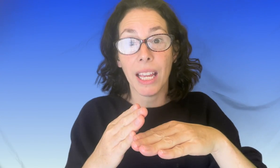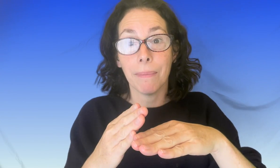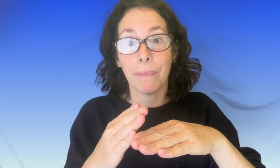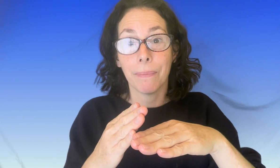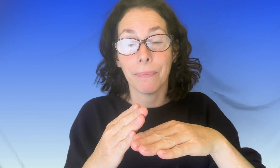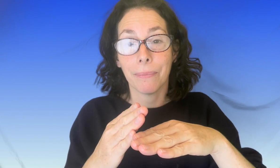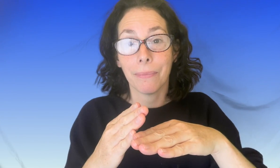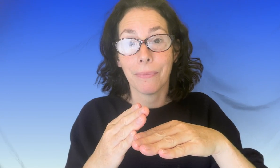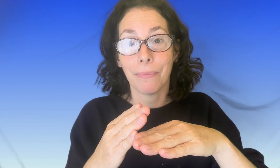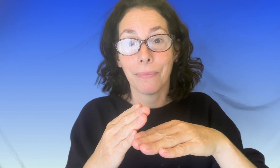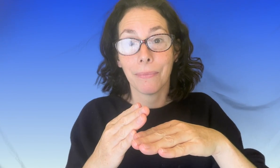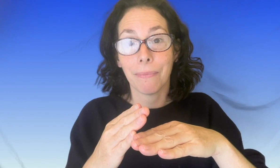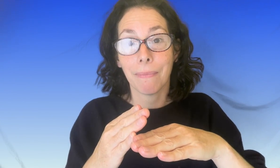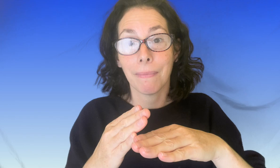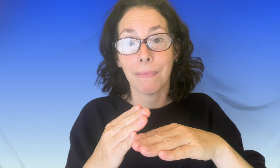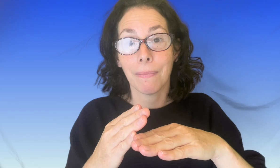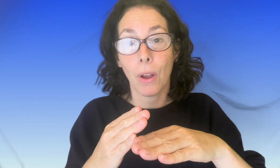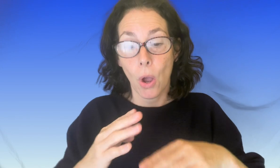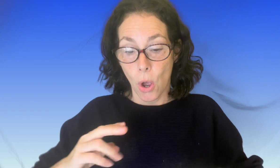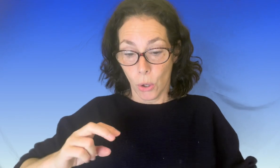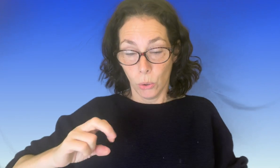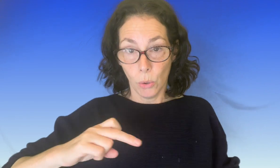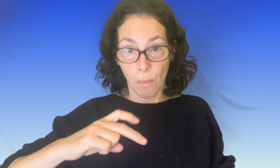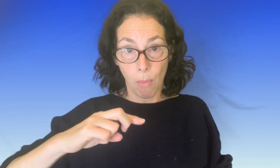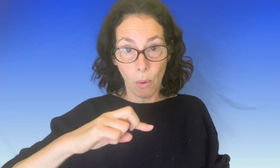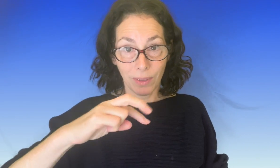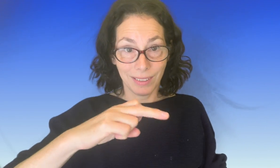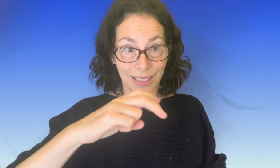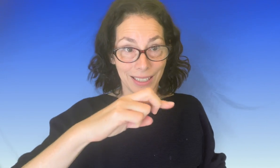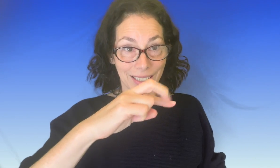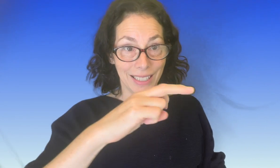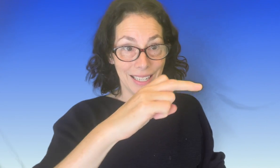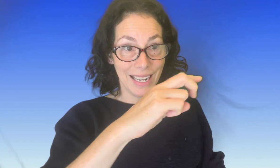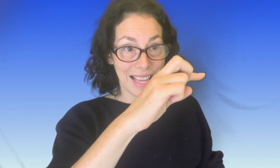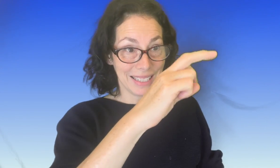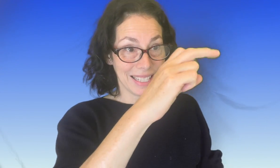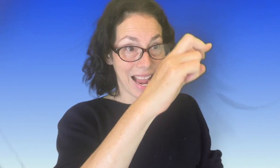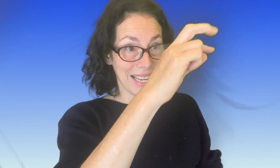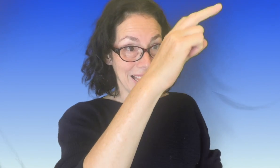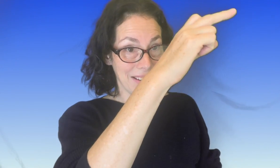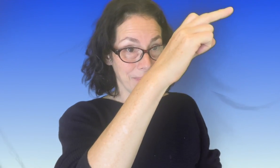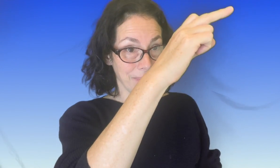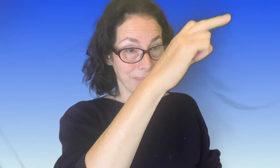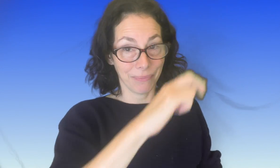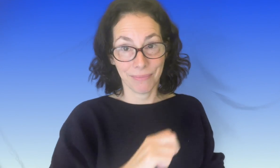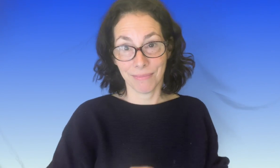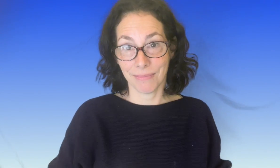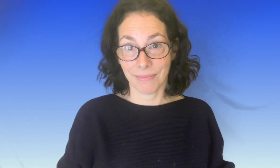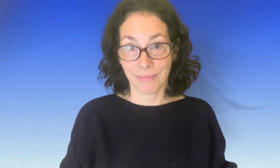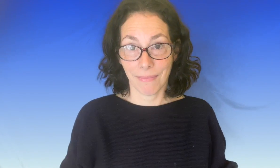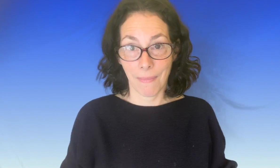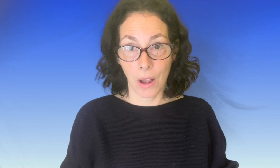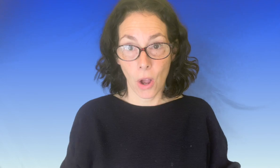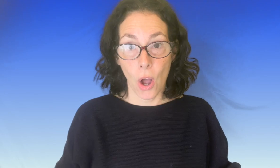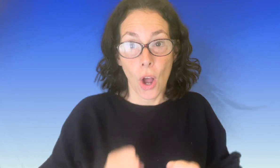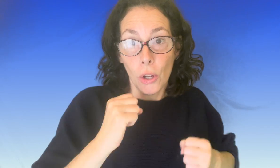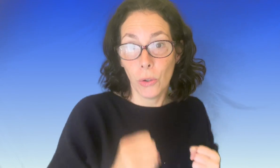de monter l'escalier de